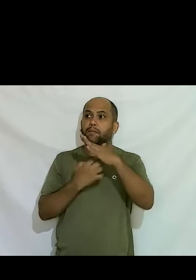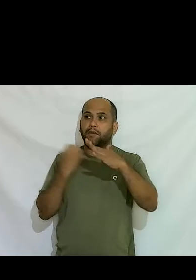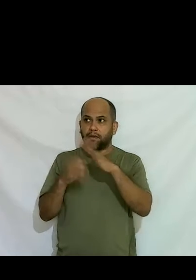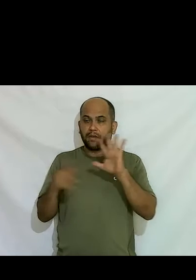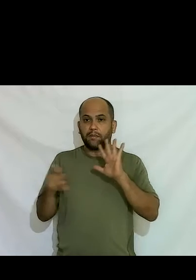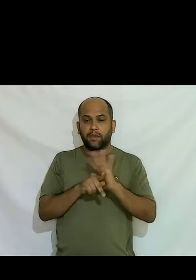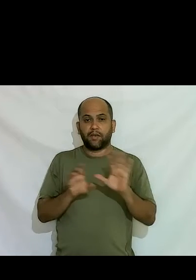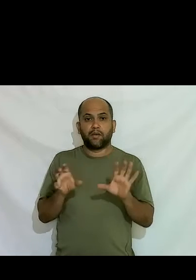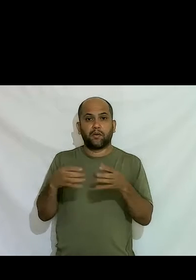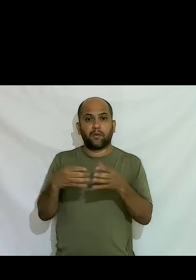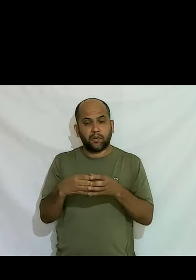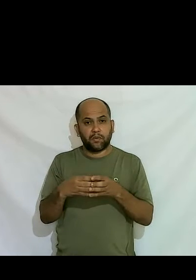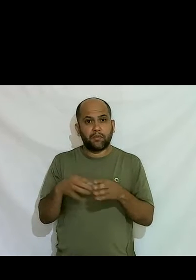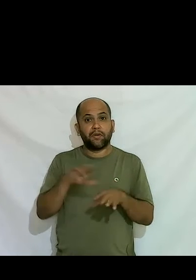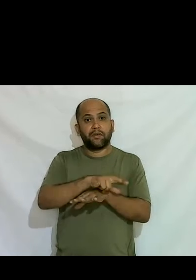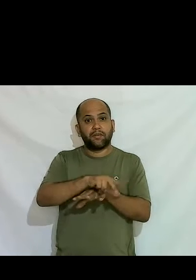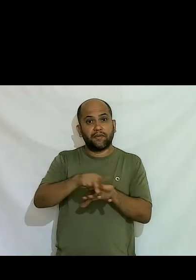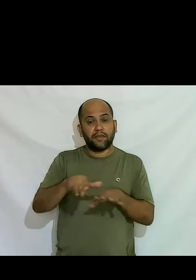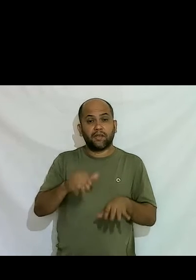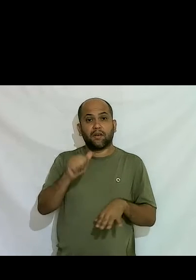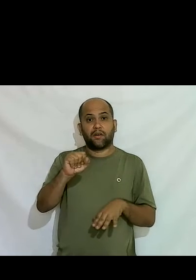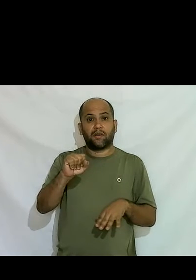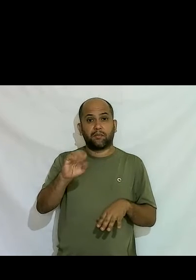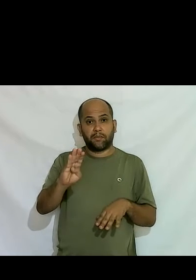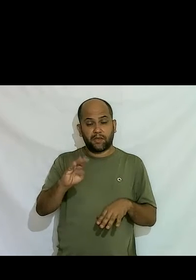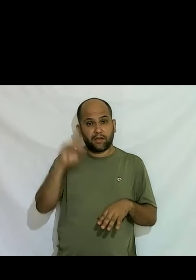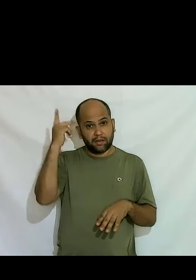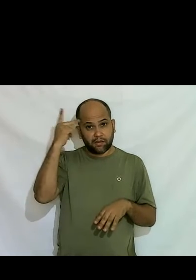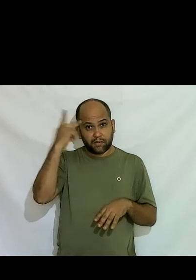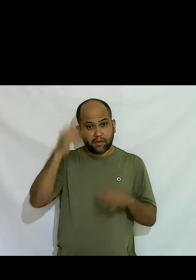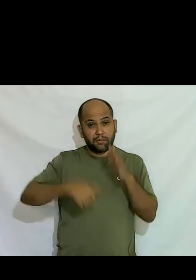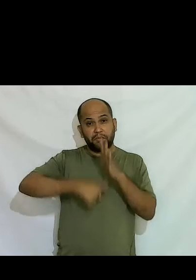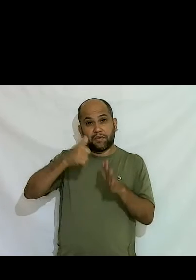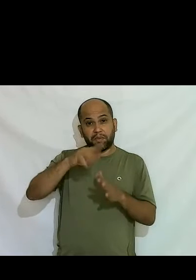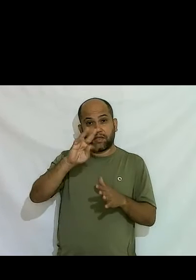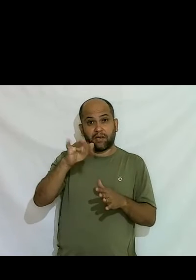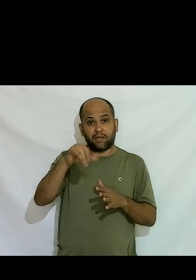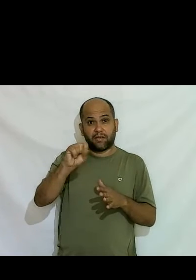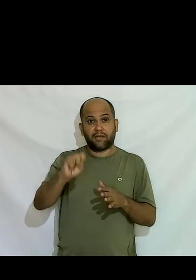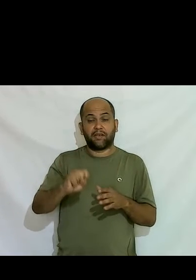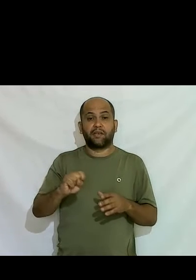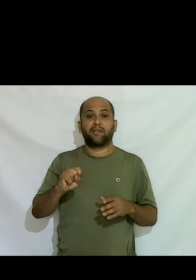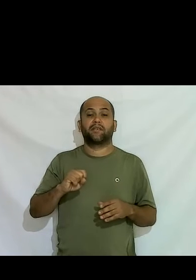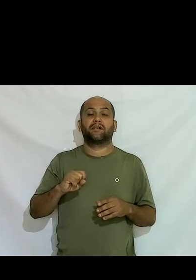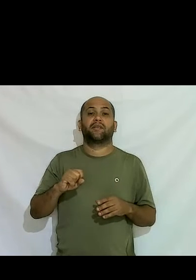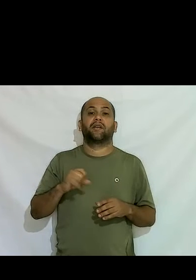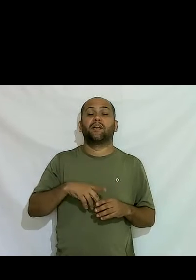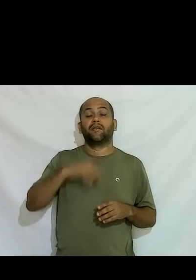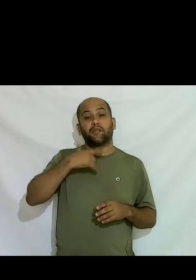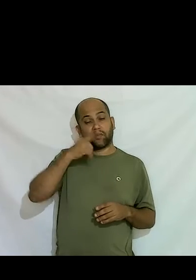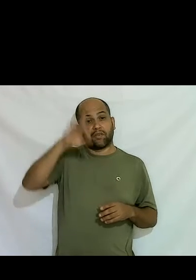Comissão da Diversidade da OAB Sessão São Paulo fui a primeira pessoa trans a conseguir o direito ao uso do nome social